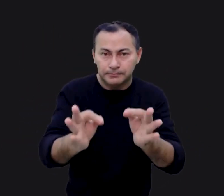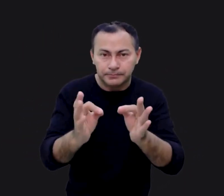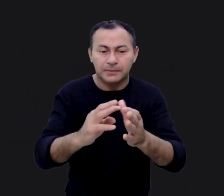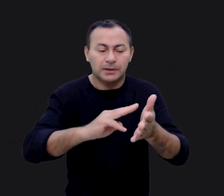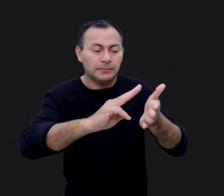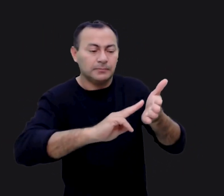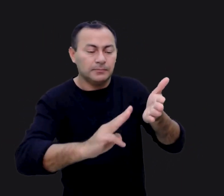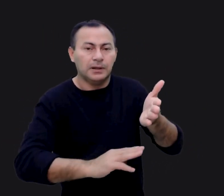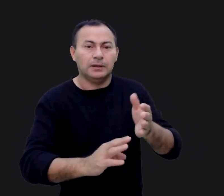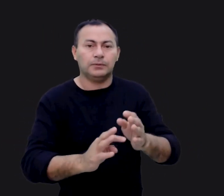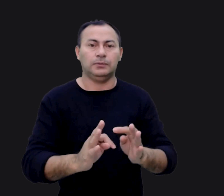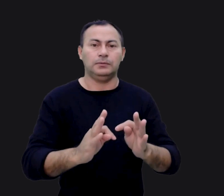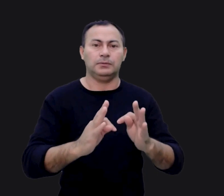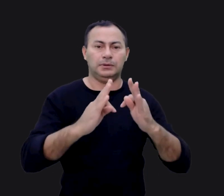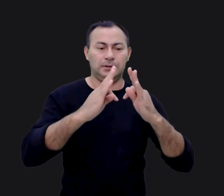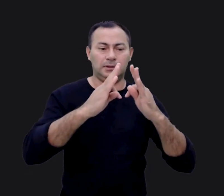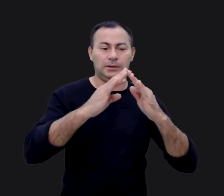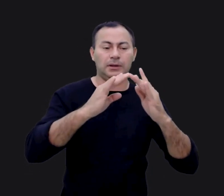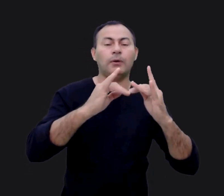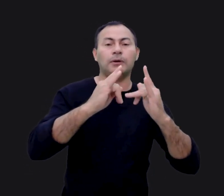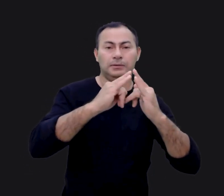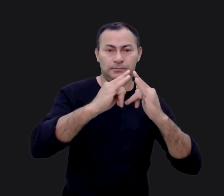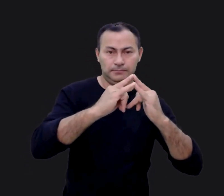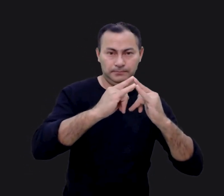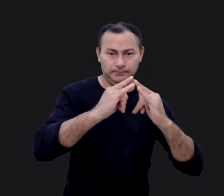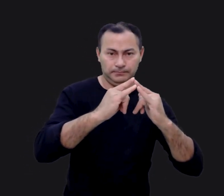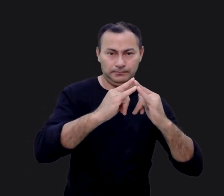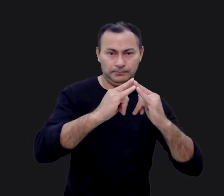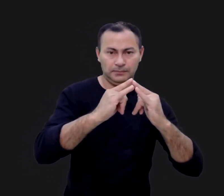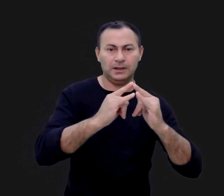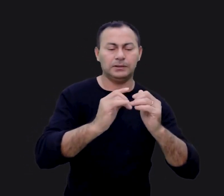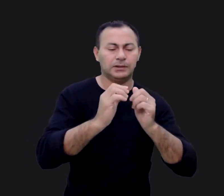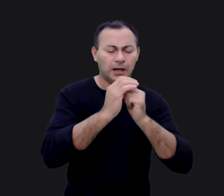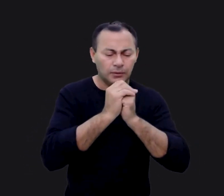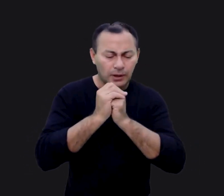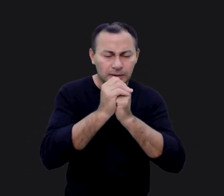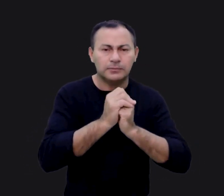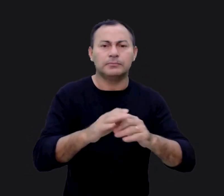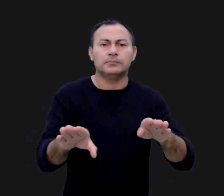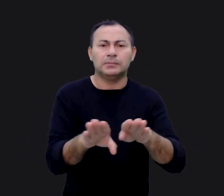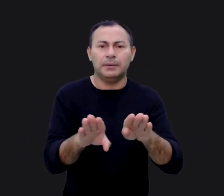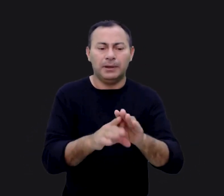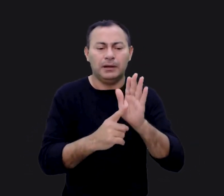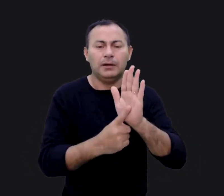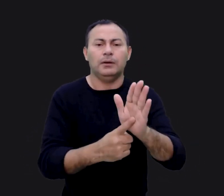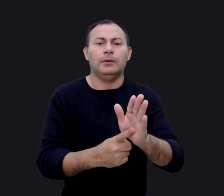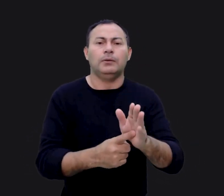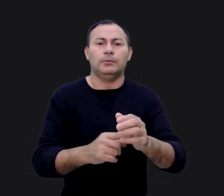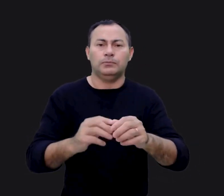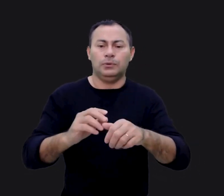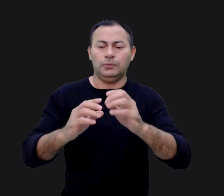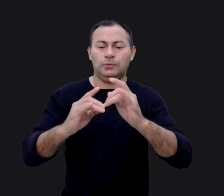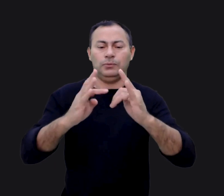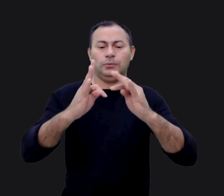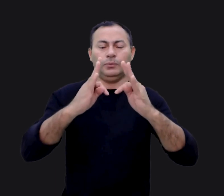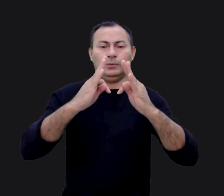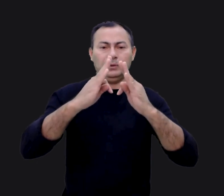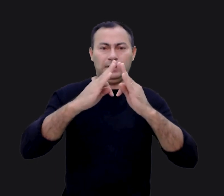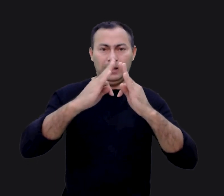exatamente essa a mensagem do tabernáculo ou da tenda de adoração. É isso também o que retrata o templo de Salomão. É